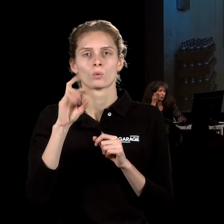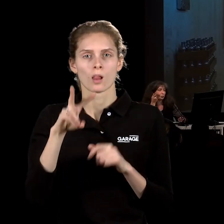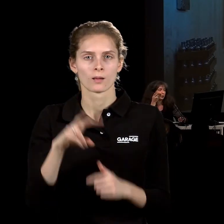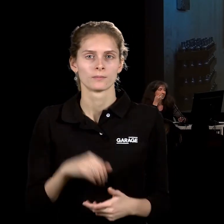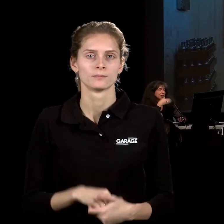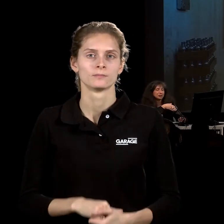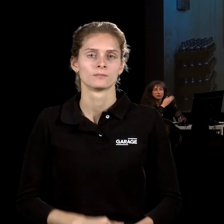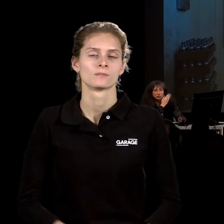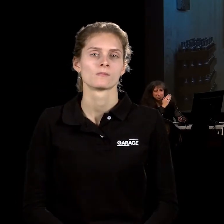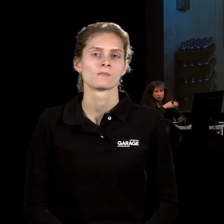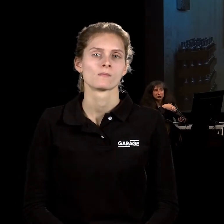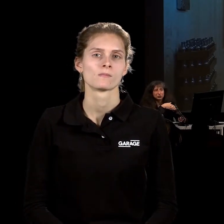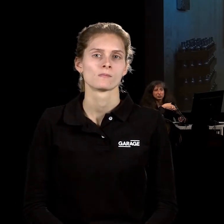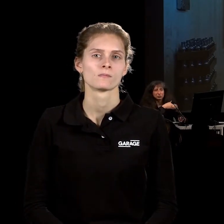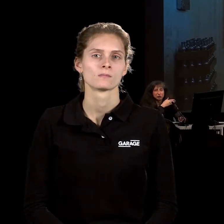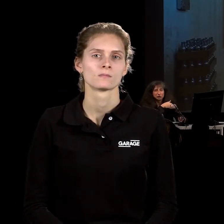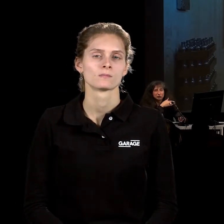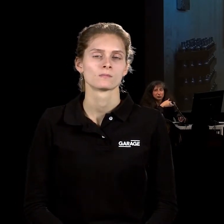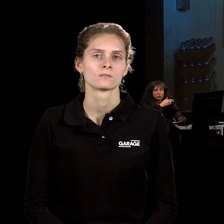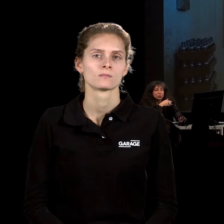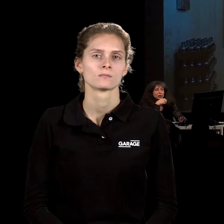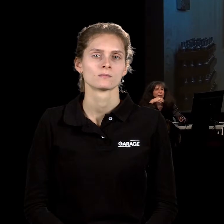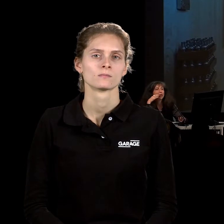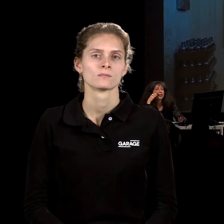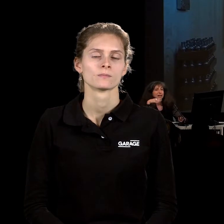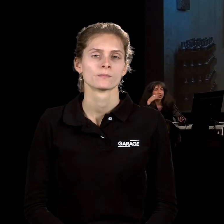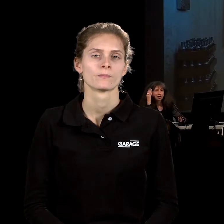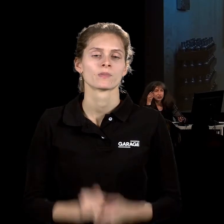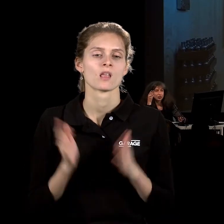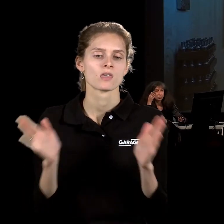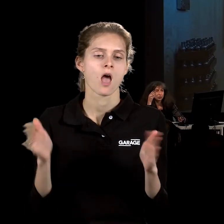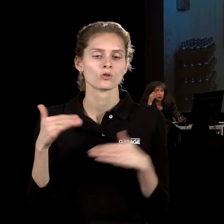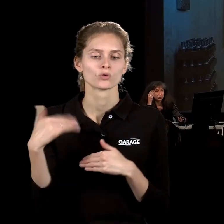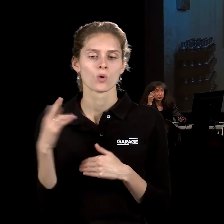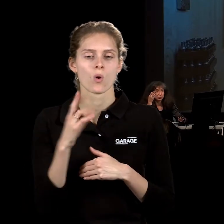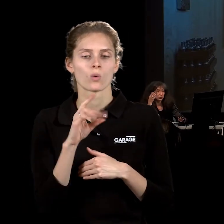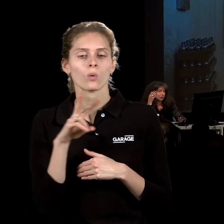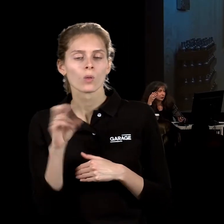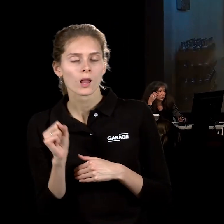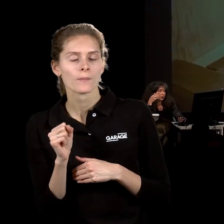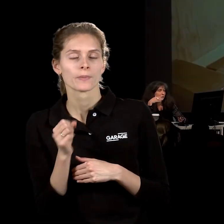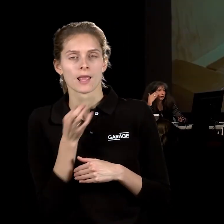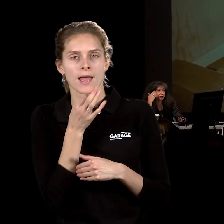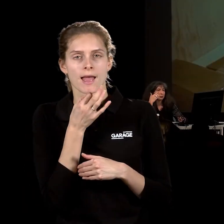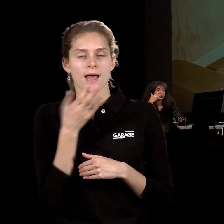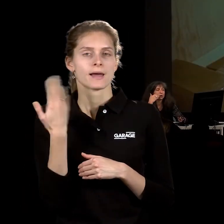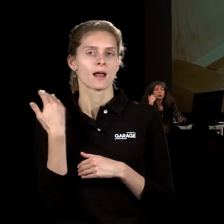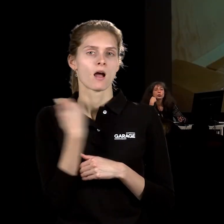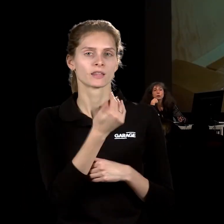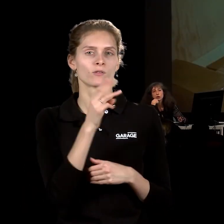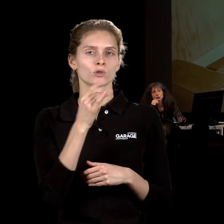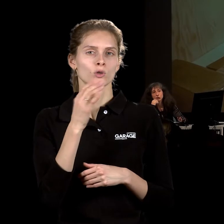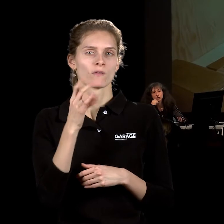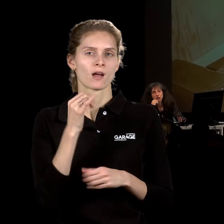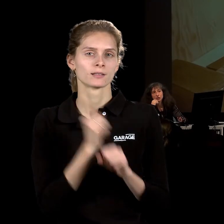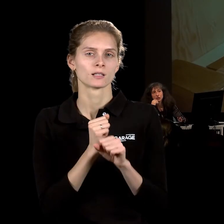суп Брилла, бутылки, ящики Кока-Колы, и ранних работ самого тярования и, собственно, взаимотношения, что